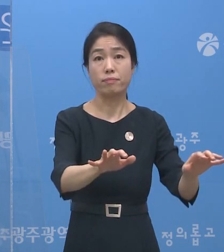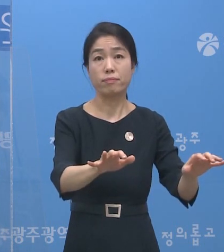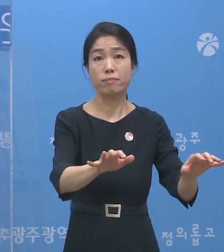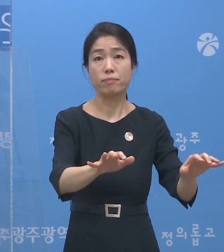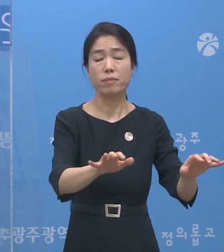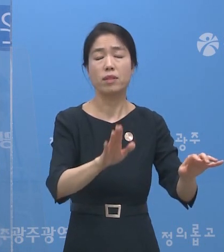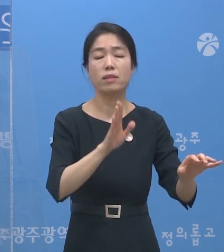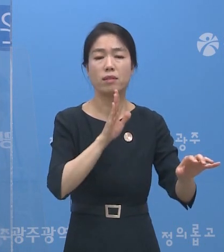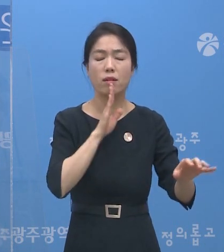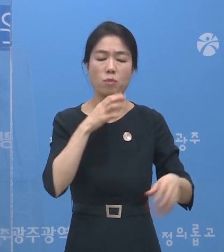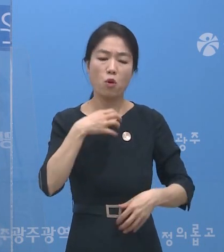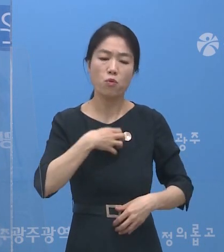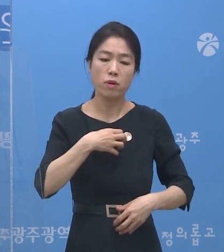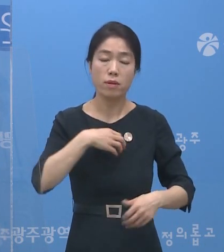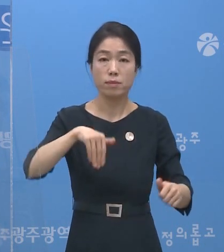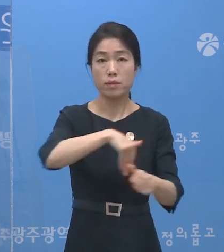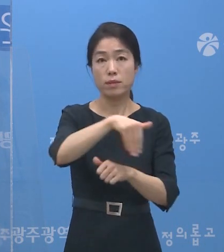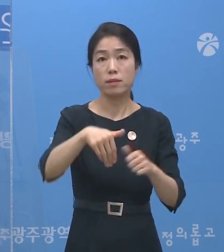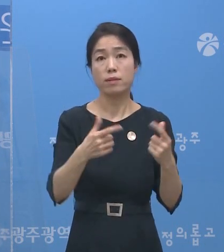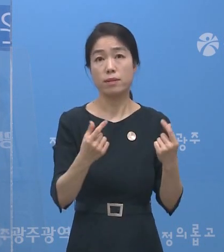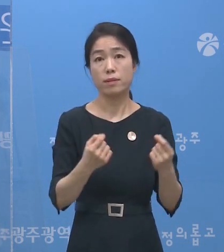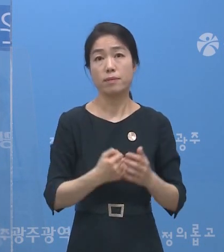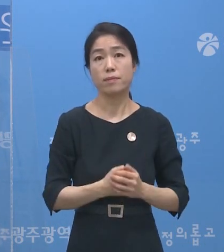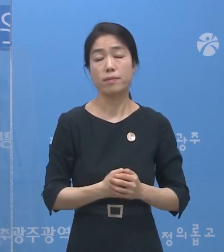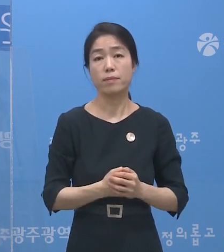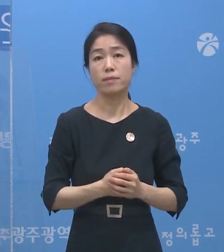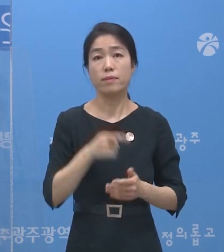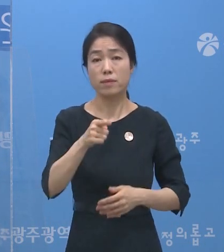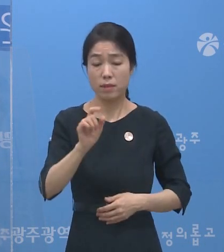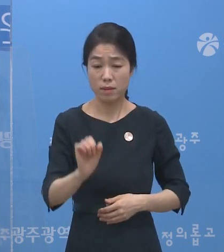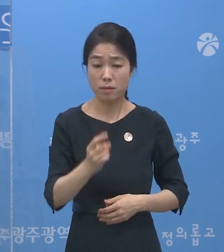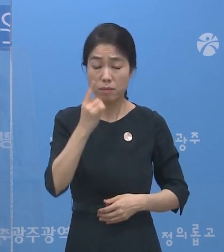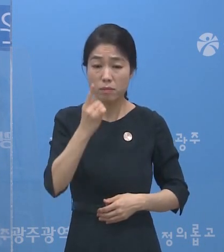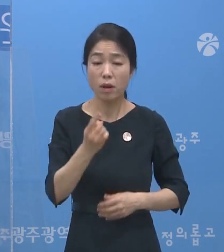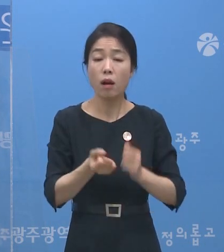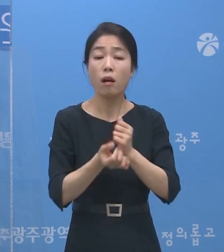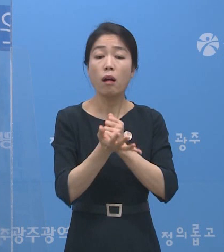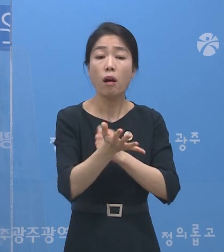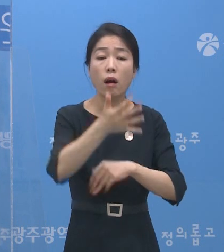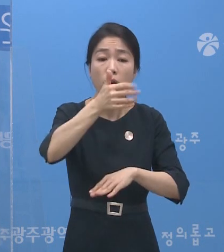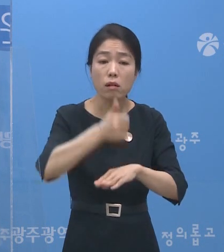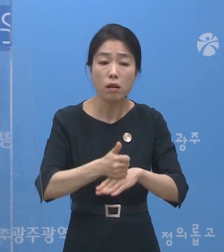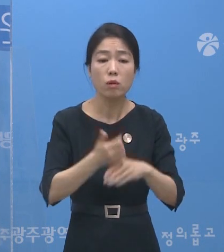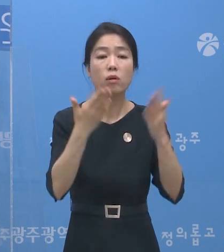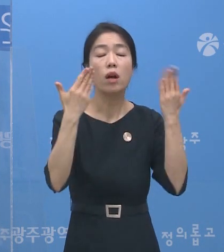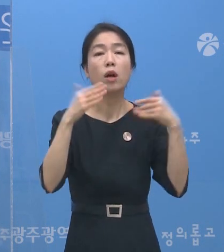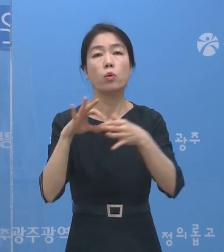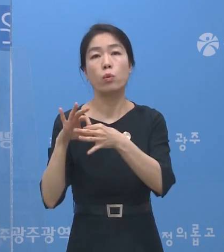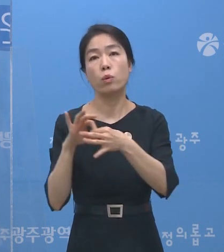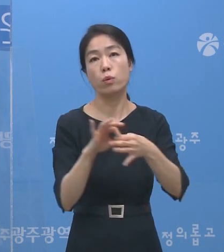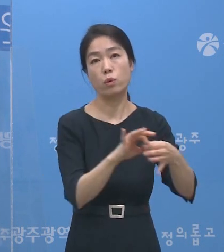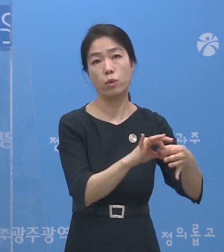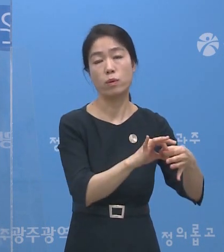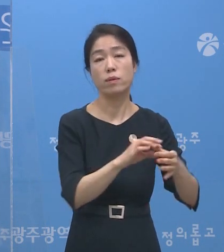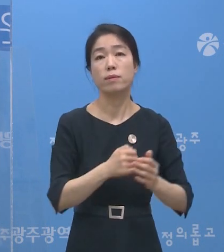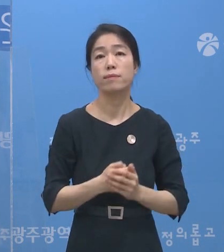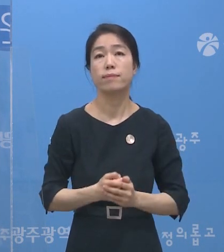매우 위험한 상황입니다. 그 여파가 고스란히 학교 현장으로 이어지고 있습니다.